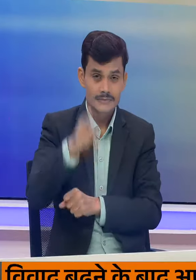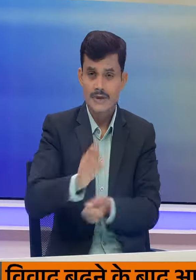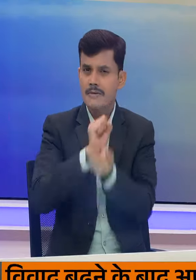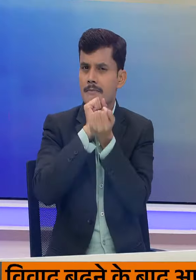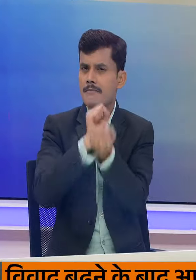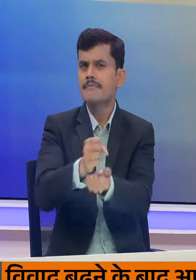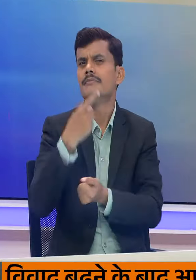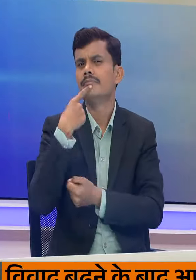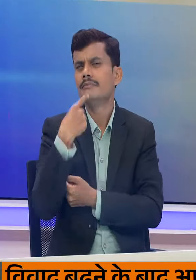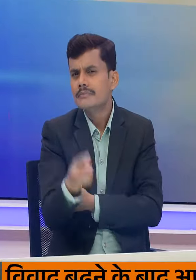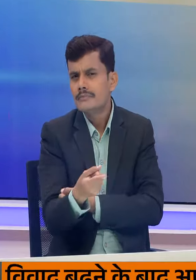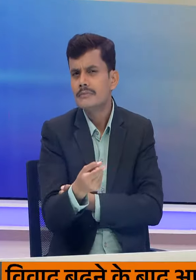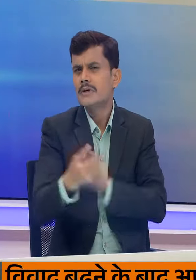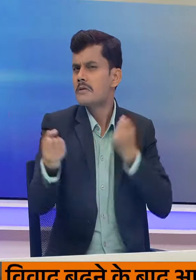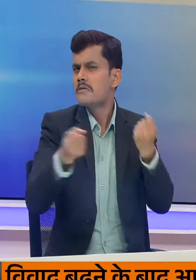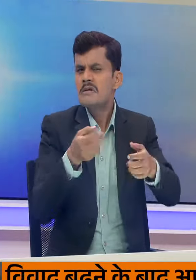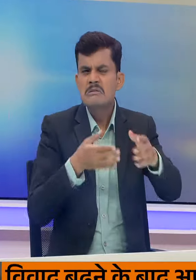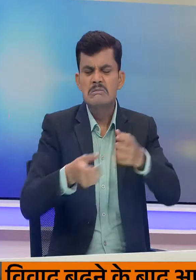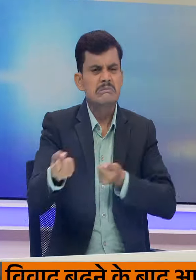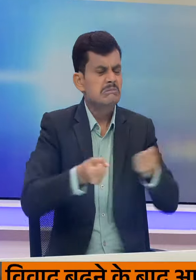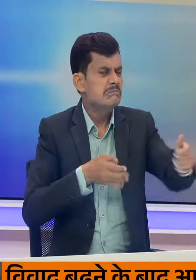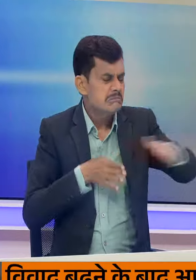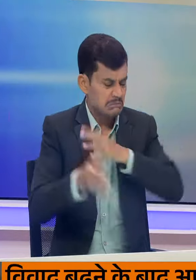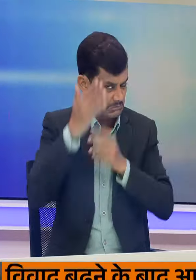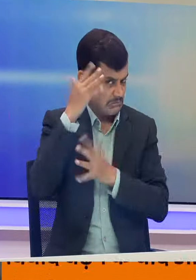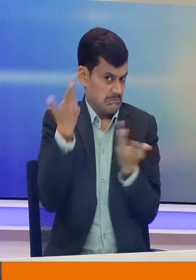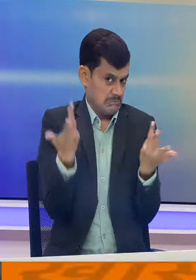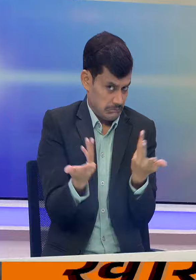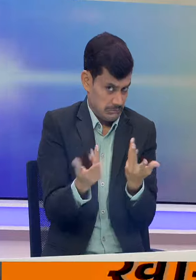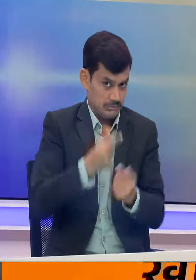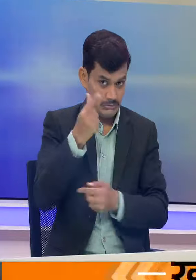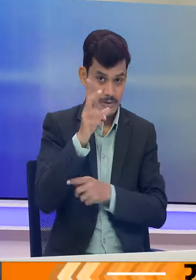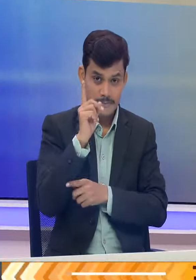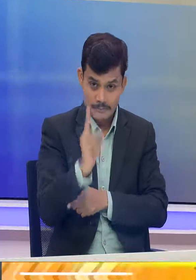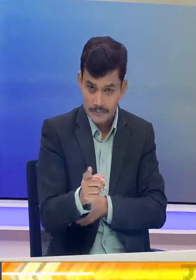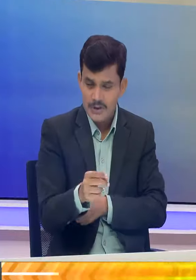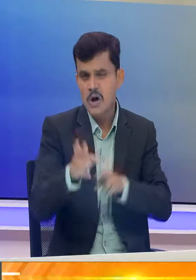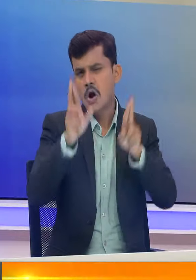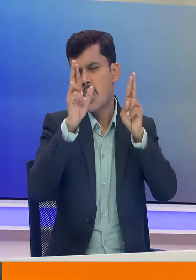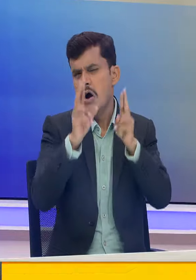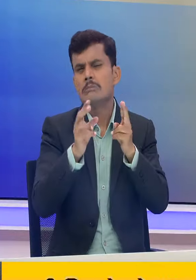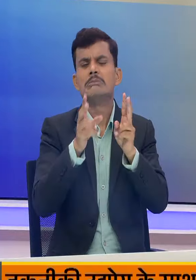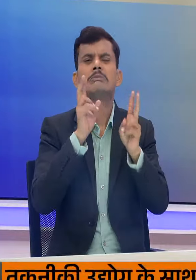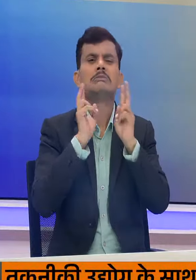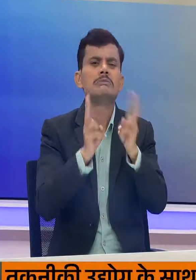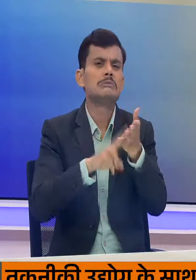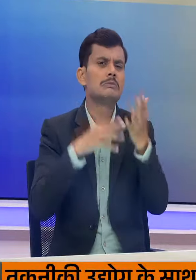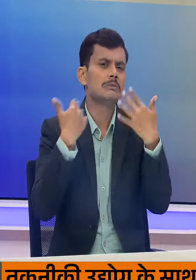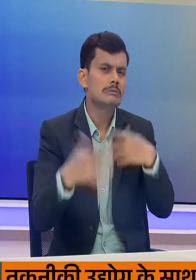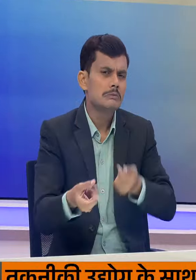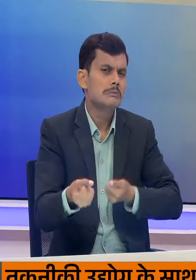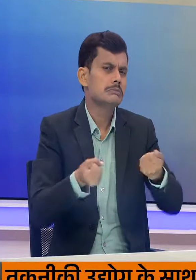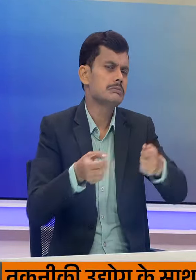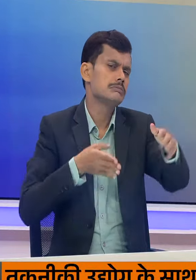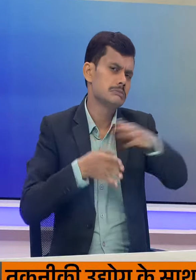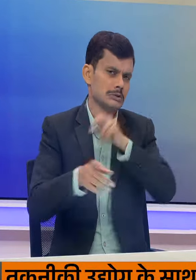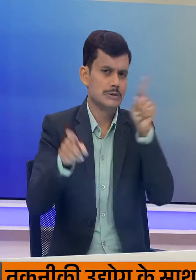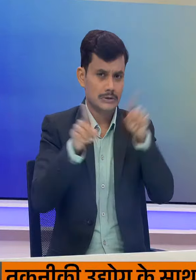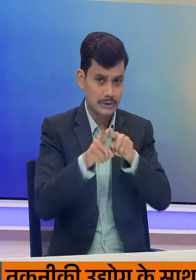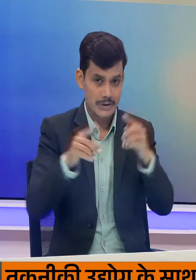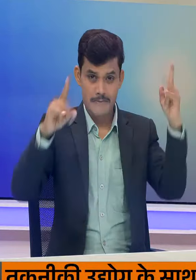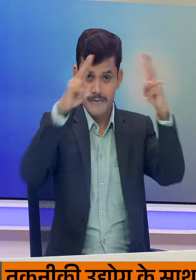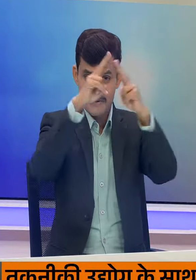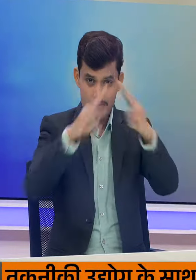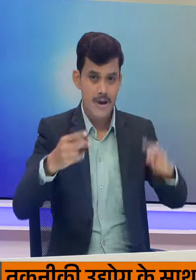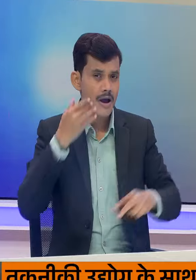पुलिस ने कहा कि इस हादसे के पीछे का मकसद पता नहीं चल सका है लेकिन इसे एक सामाने दुरखटना माना जा रहा है पैरिस